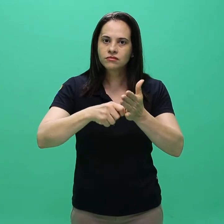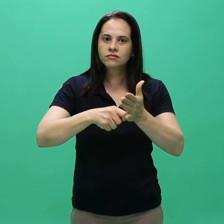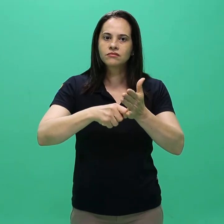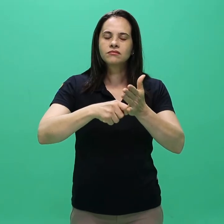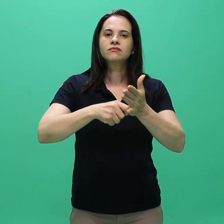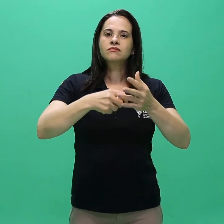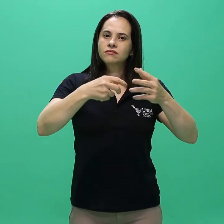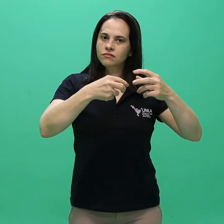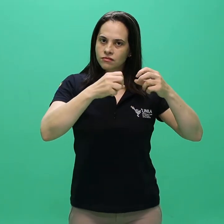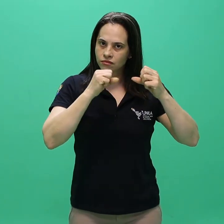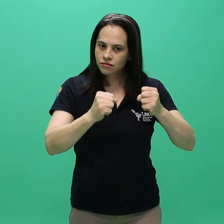de pré-requisitos.